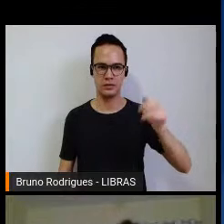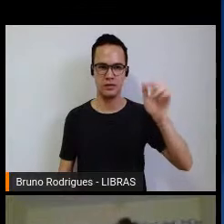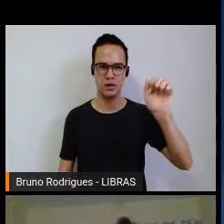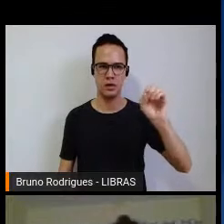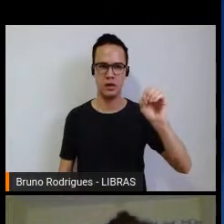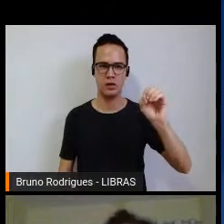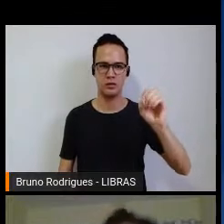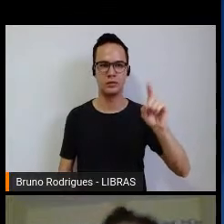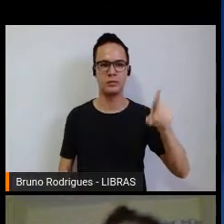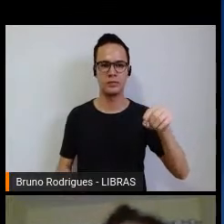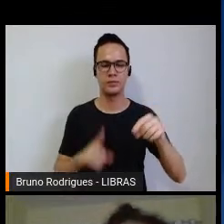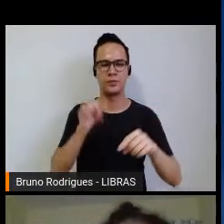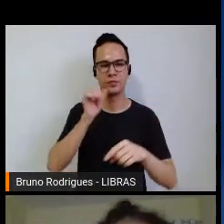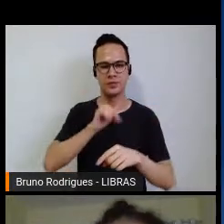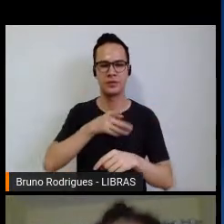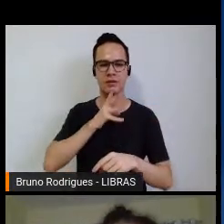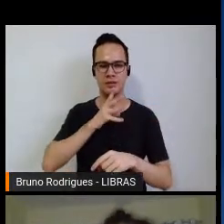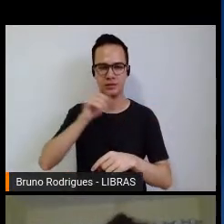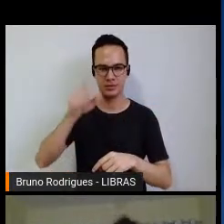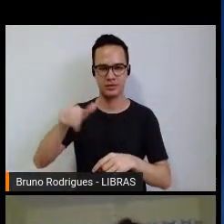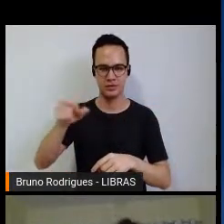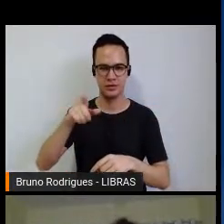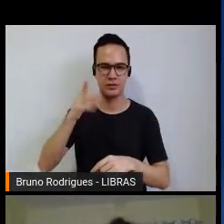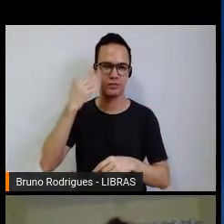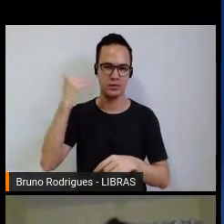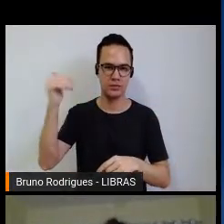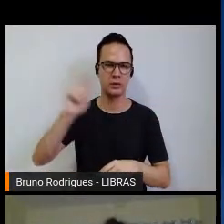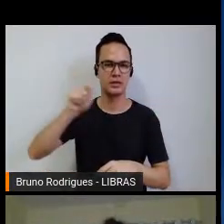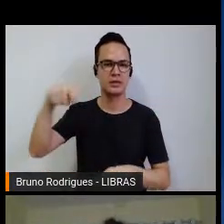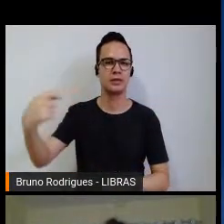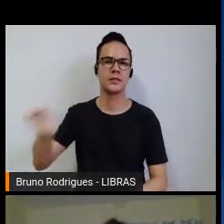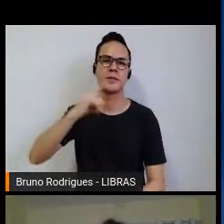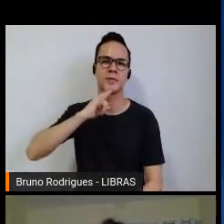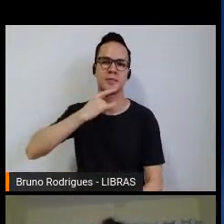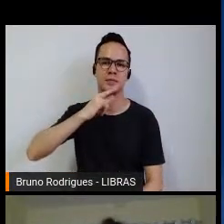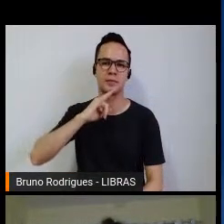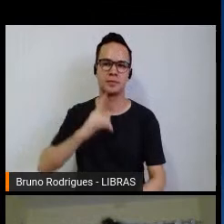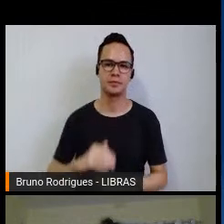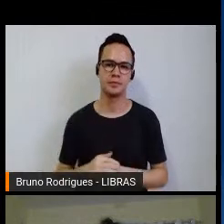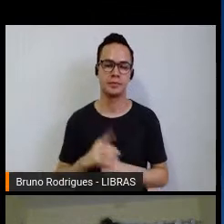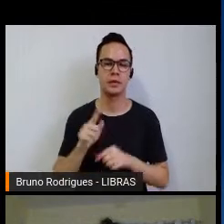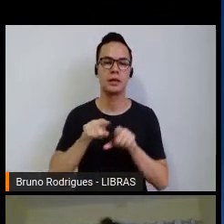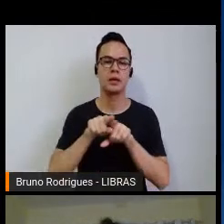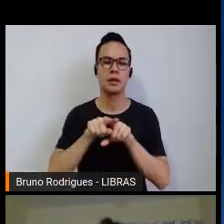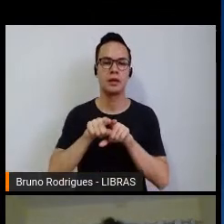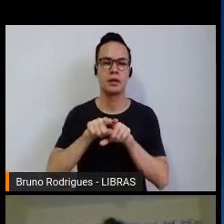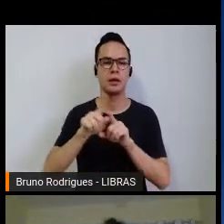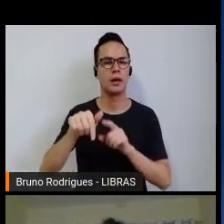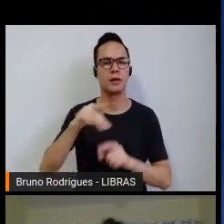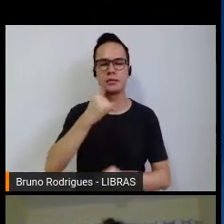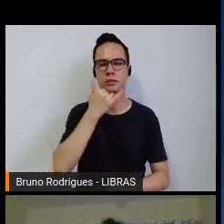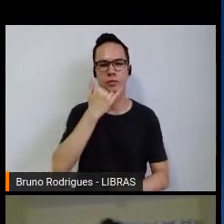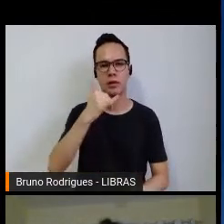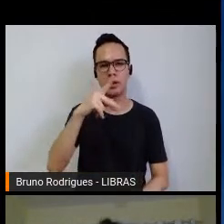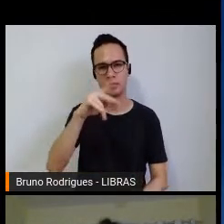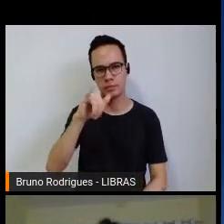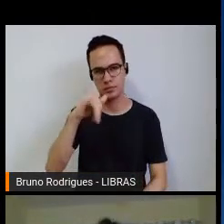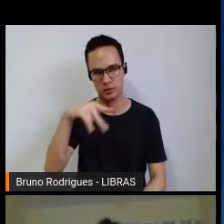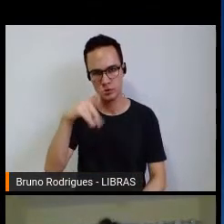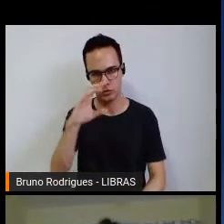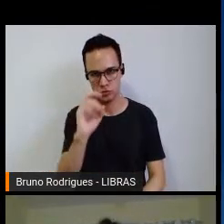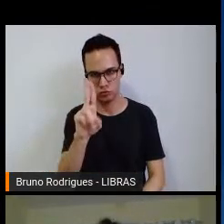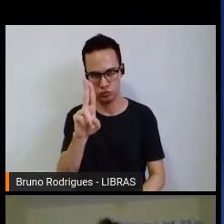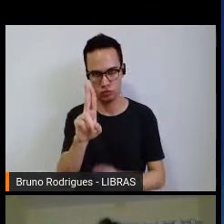ela vai saber que eu estou falando dela. Ela era a irmã mais velha da Pingo e que jogou futebol nos anos